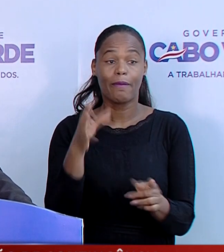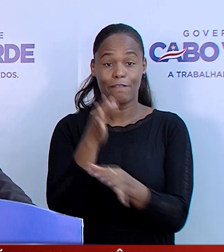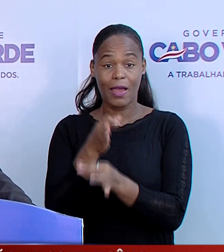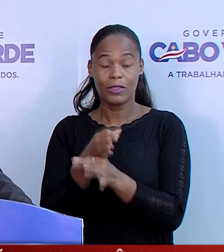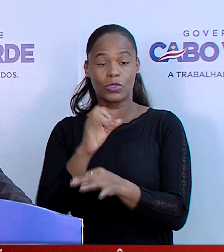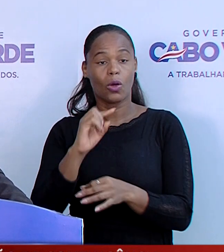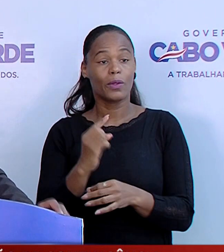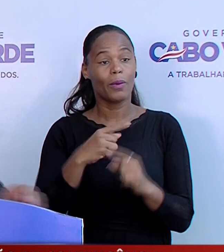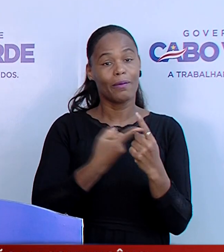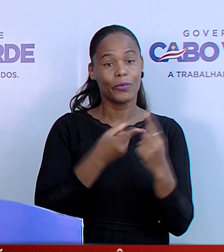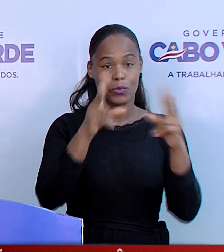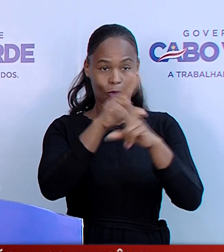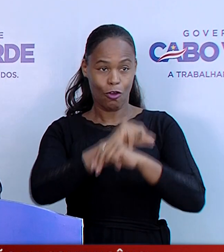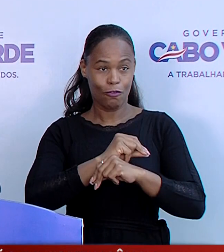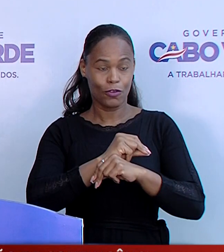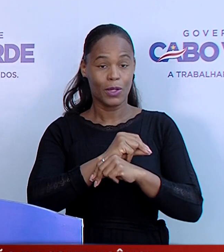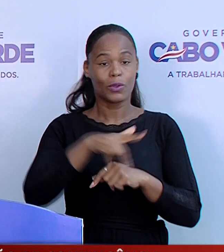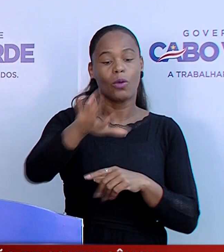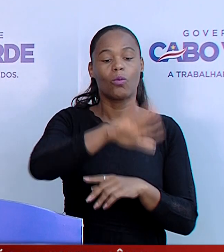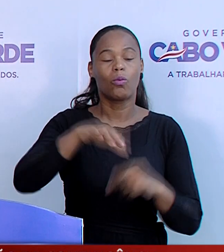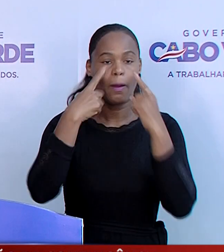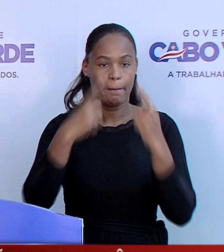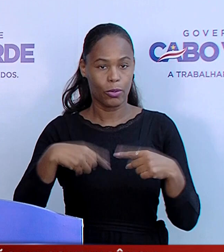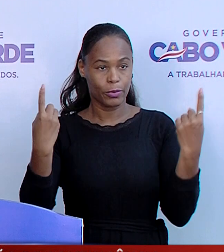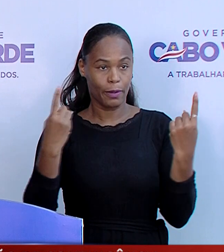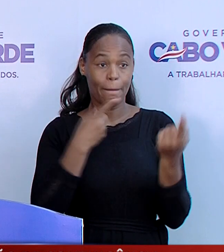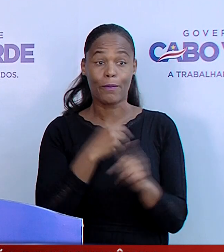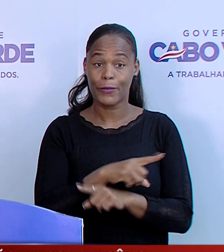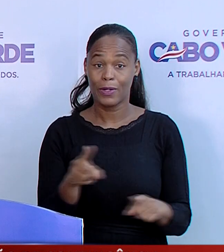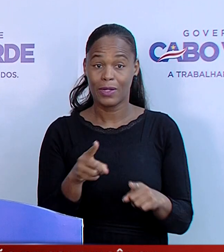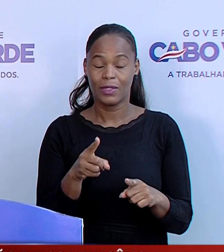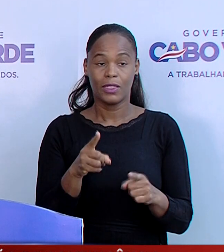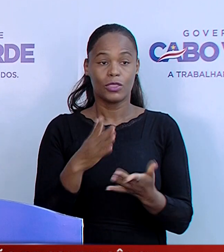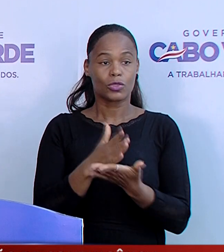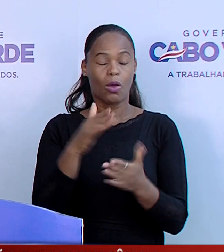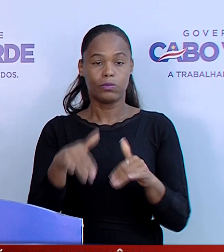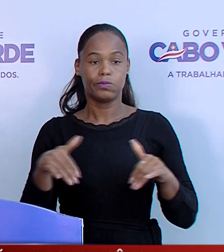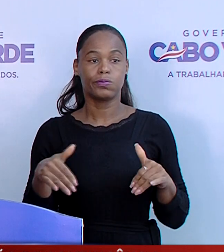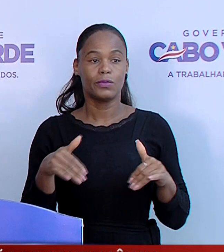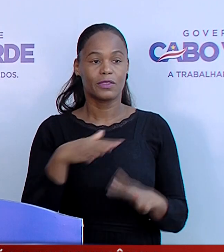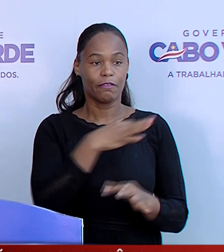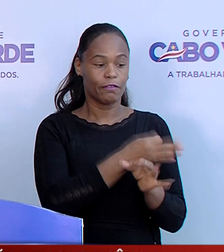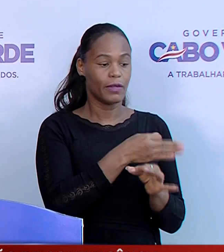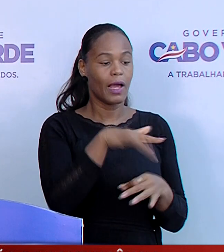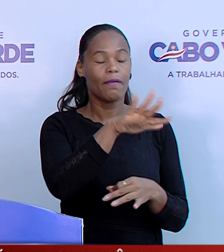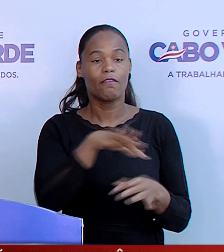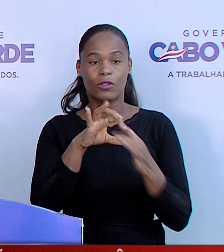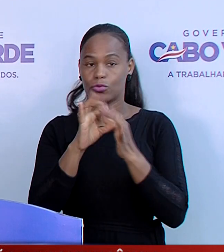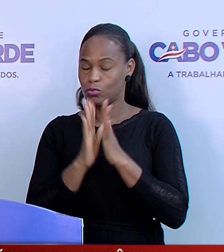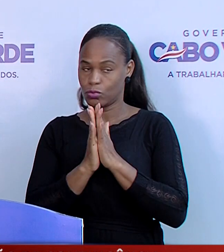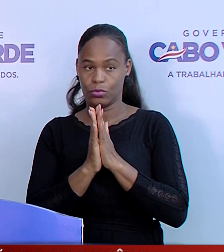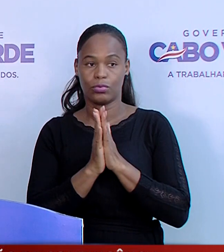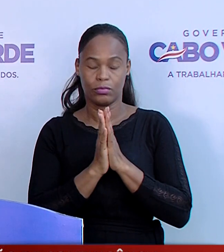celebrações de ano novo em vias públicas, excepcionam-se as celebrações de cariz religioso.